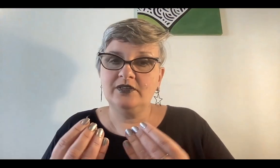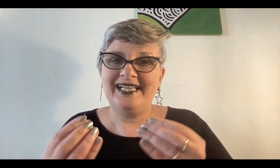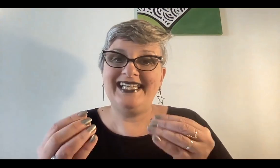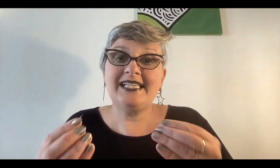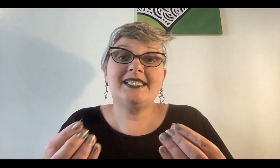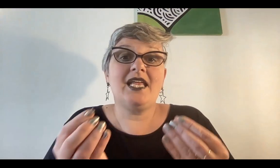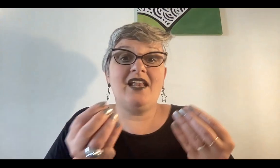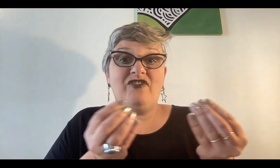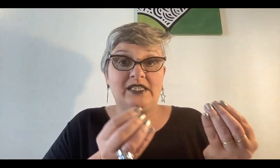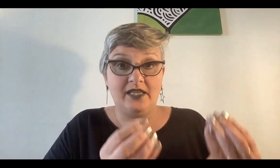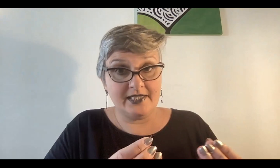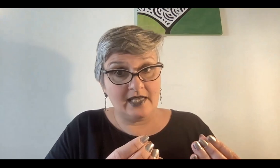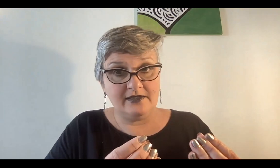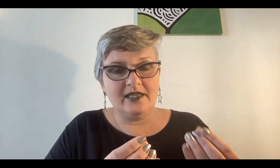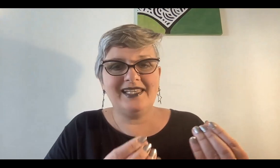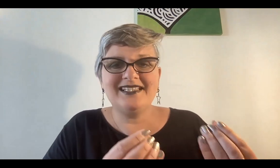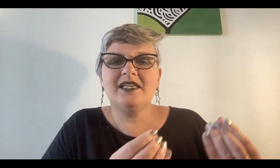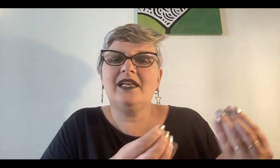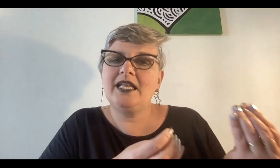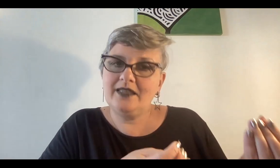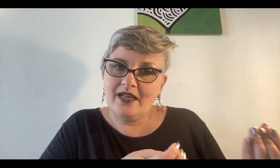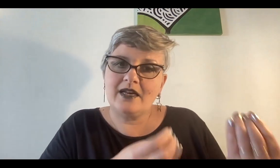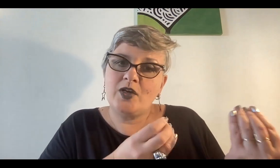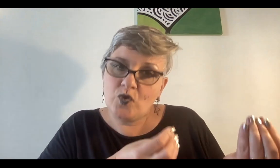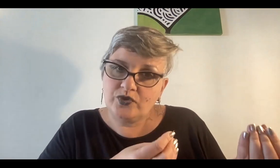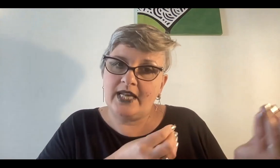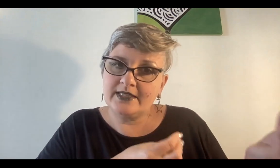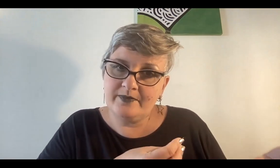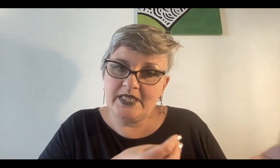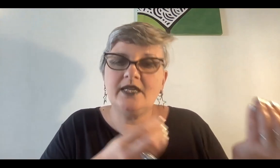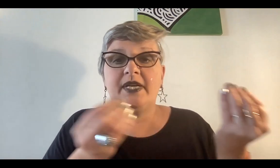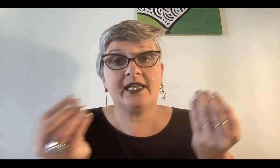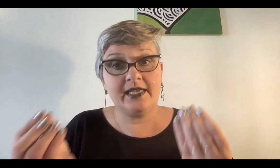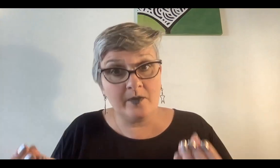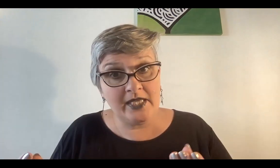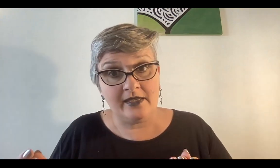nace el fertilizante que hace que la tierra nutra la semilla para que germine.